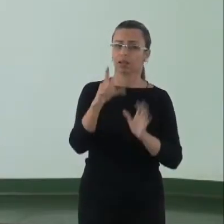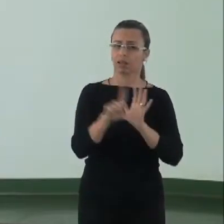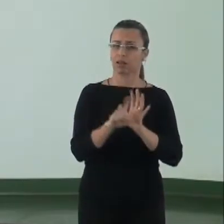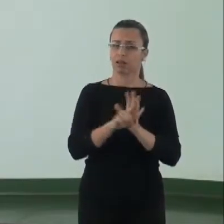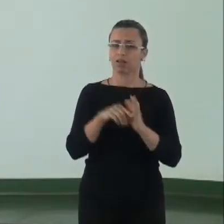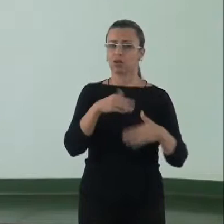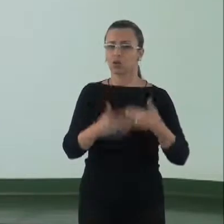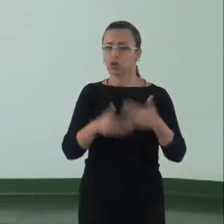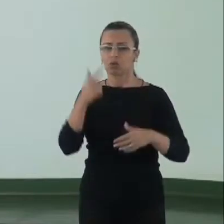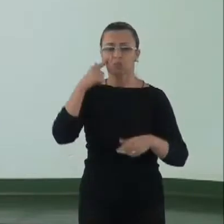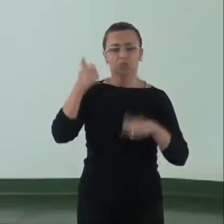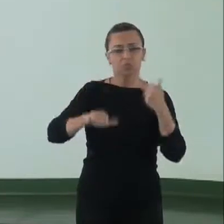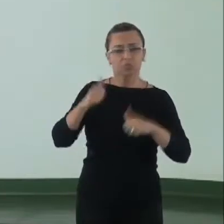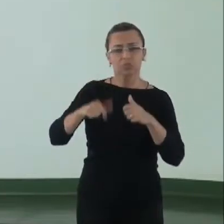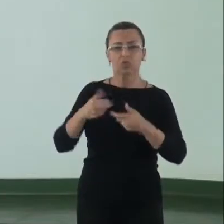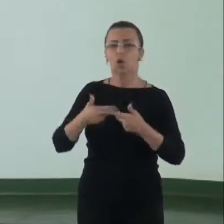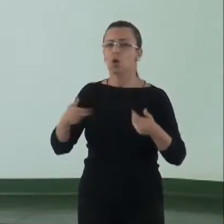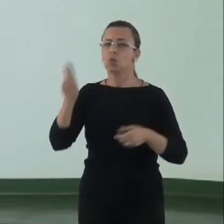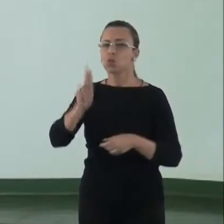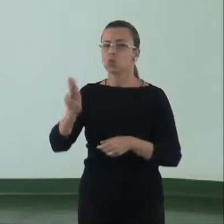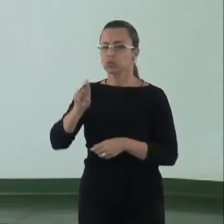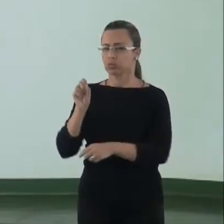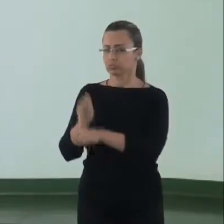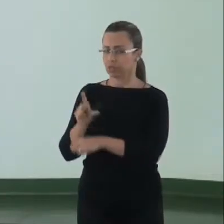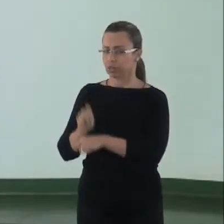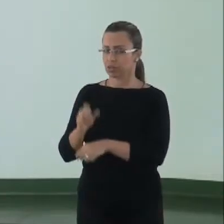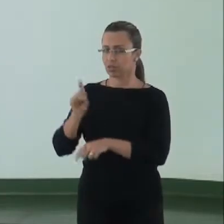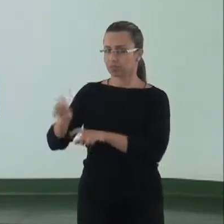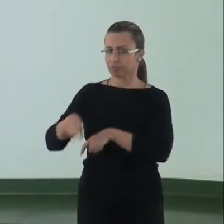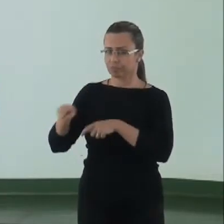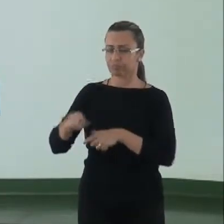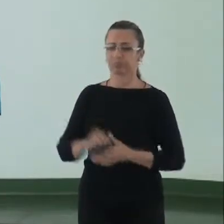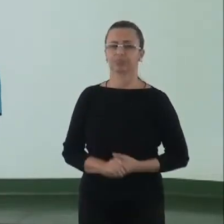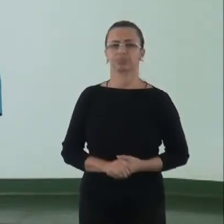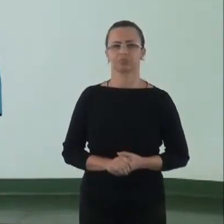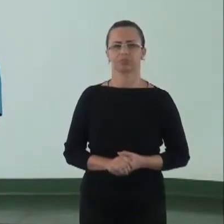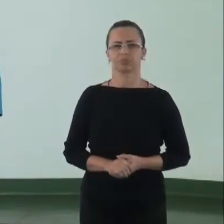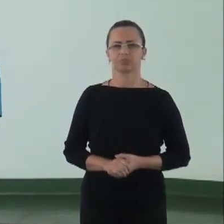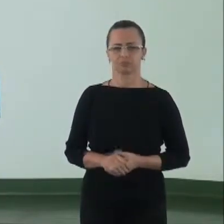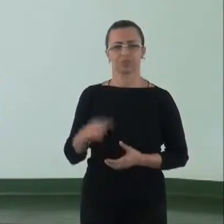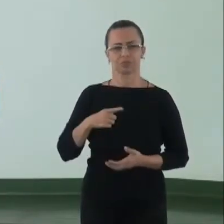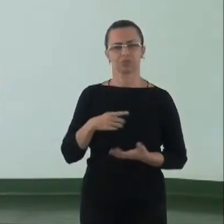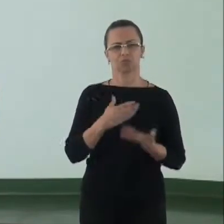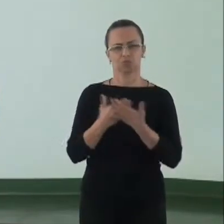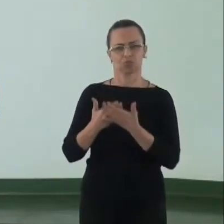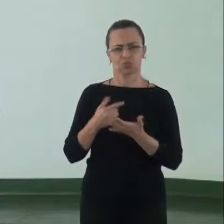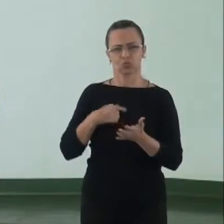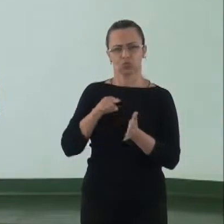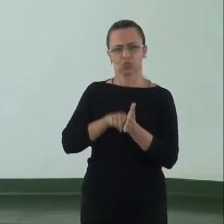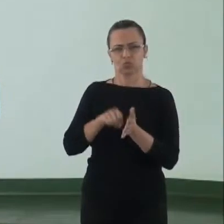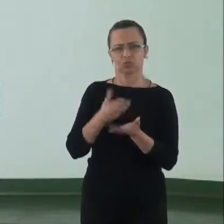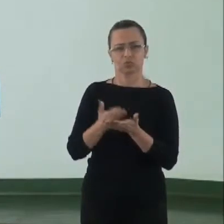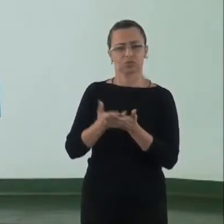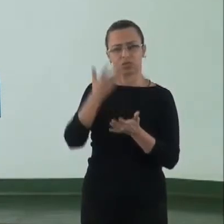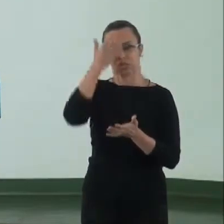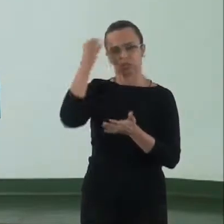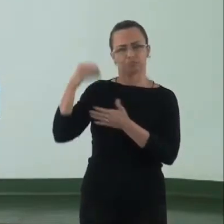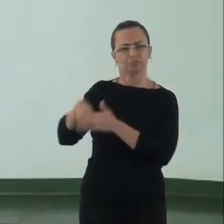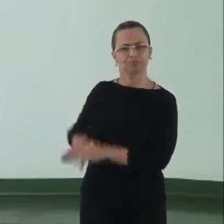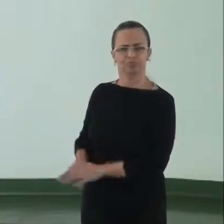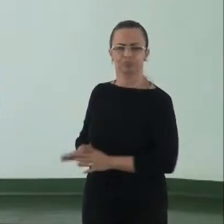processos de reavaliação dos agrotóxicos. Existem muitos estudos que estão aparentemente esquecidos.